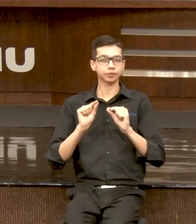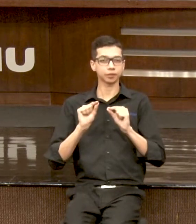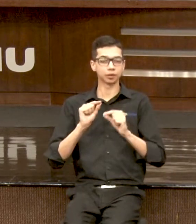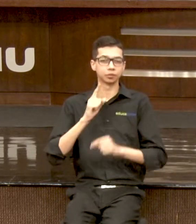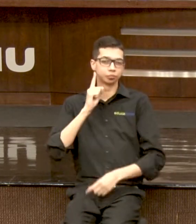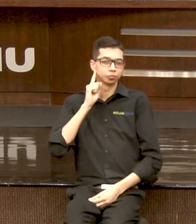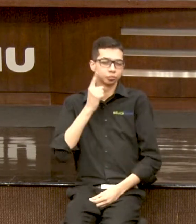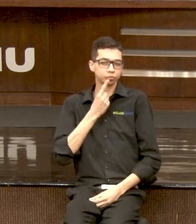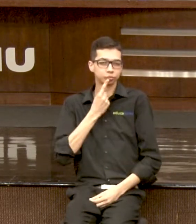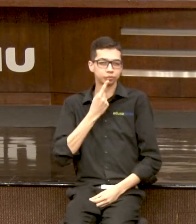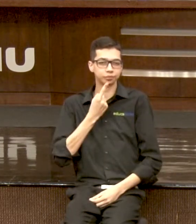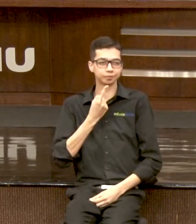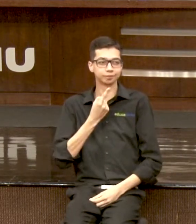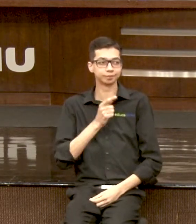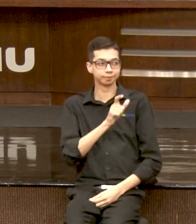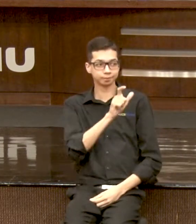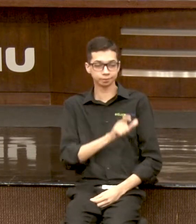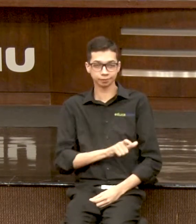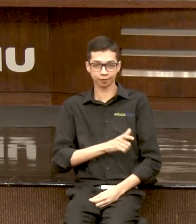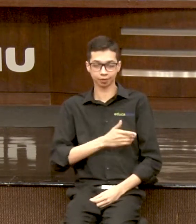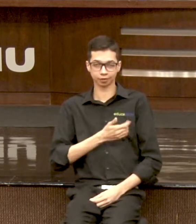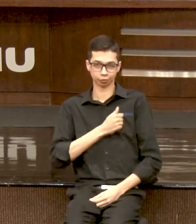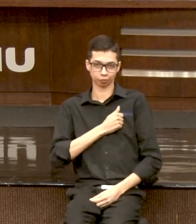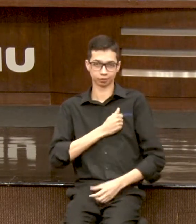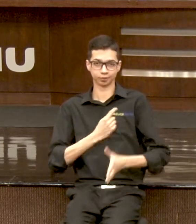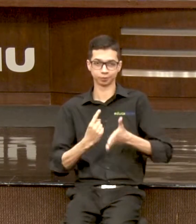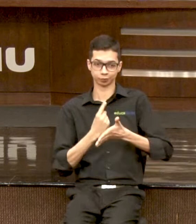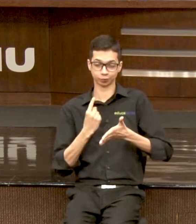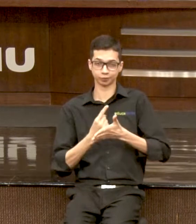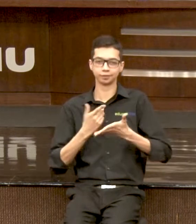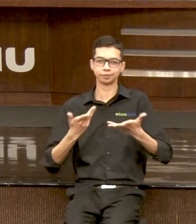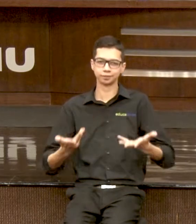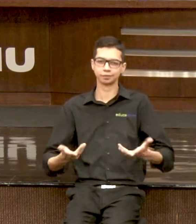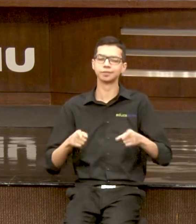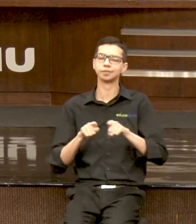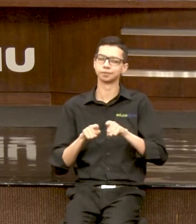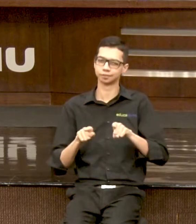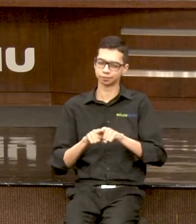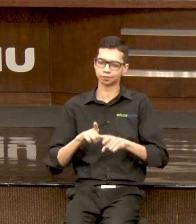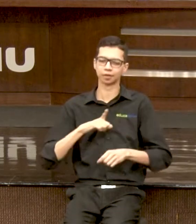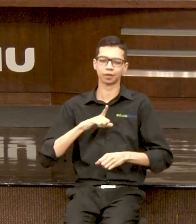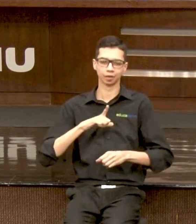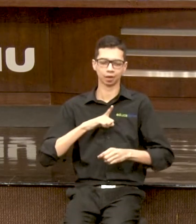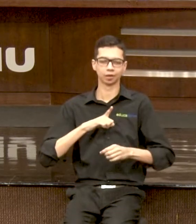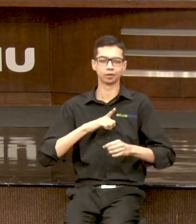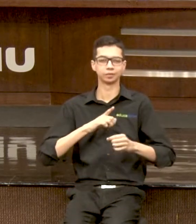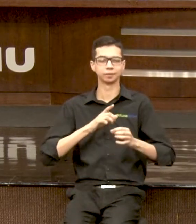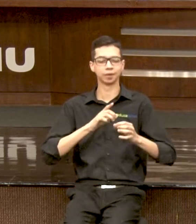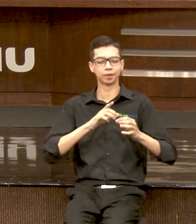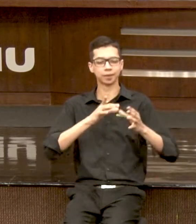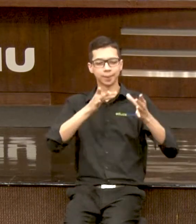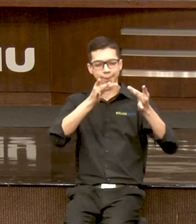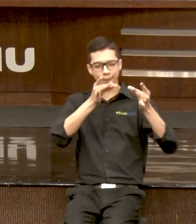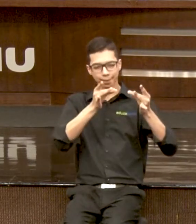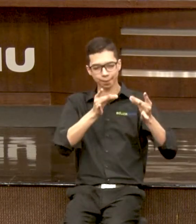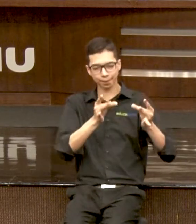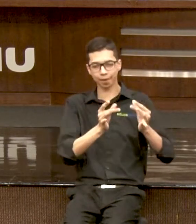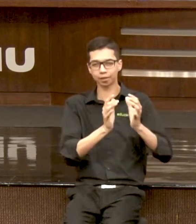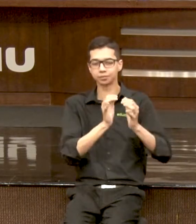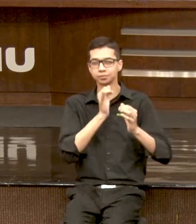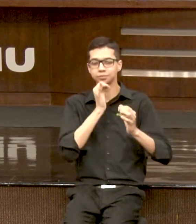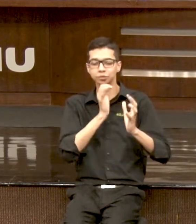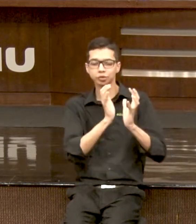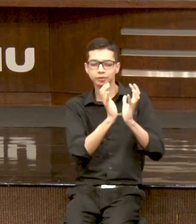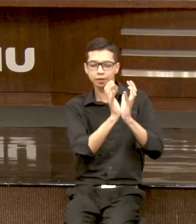O o colega perguntou. Então, a gente também tem classificações em relação à deficiência